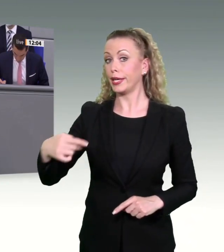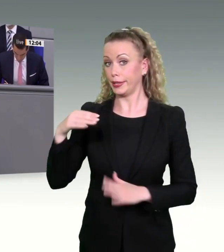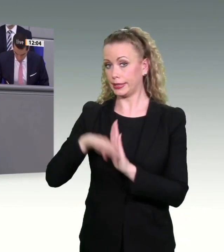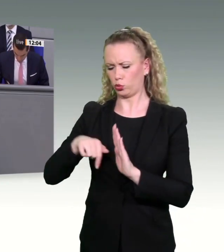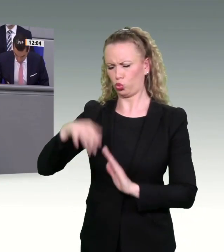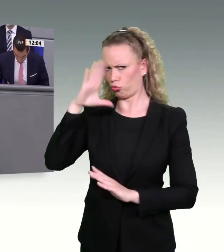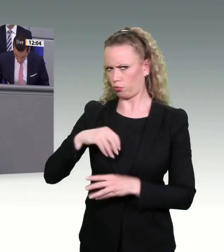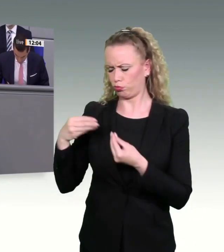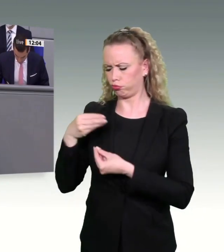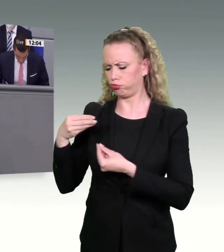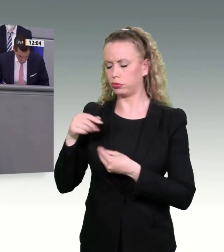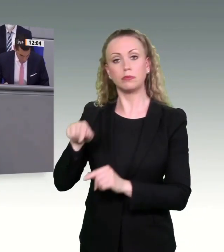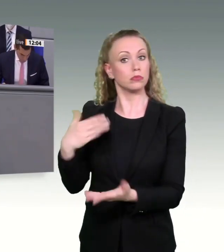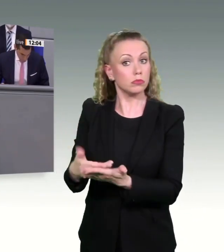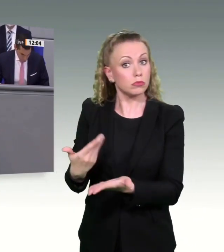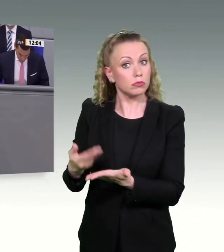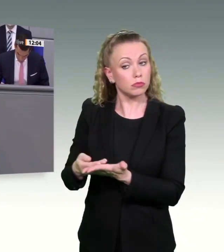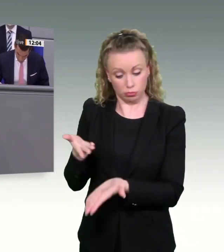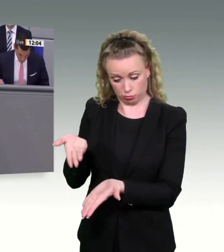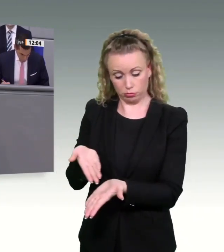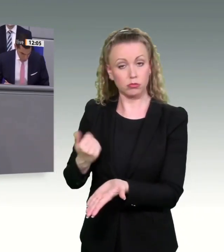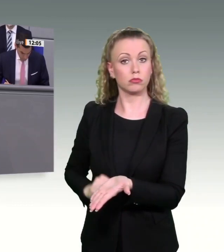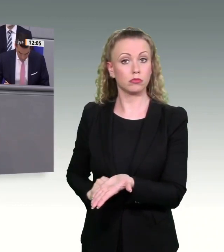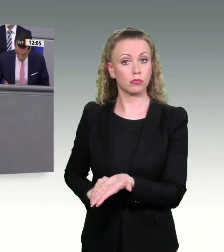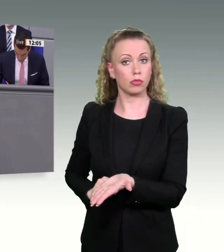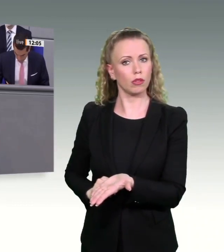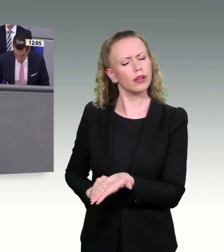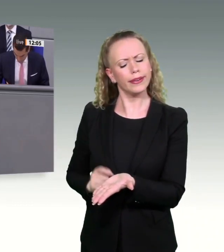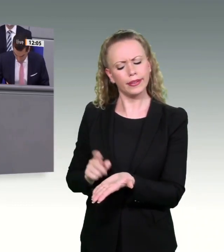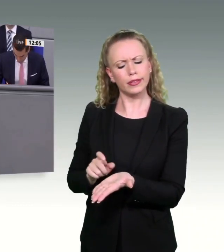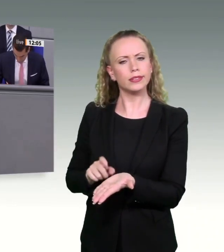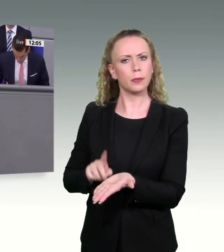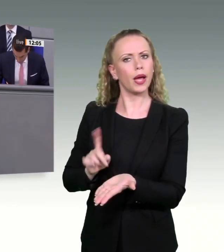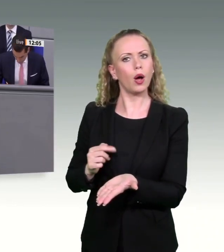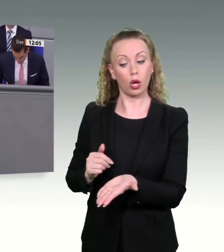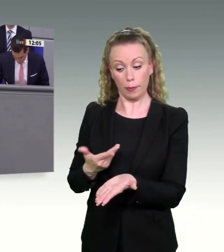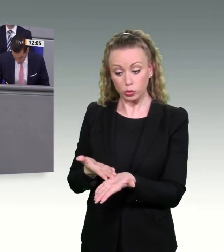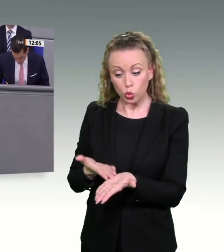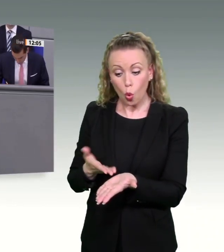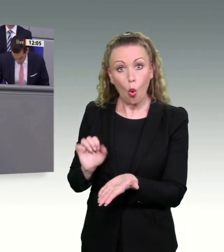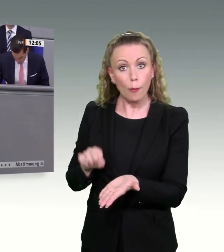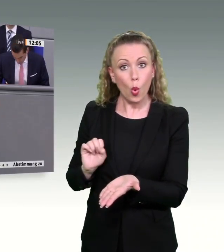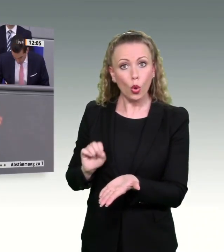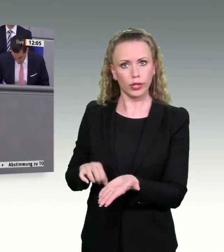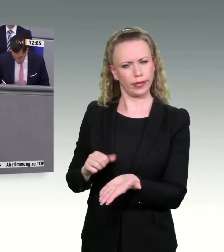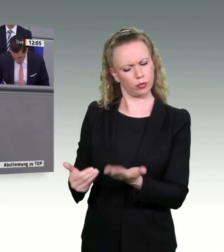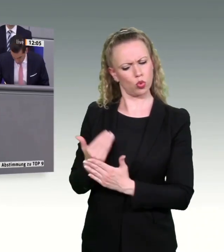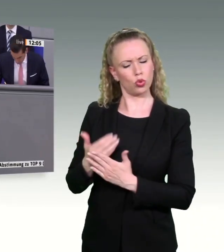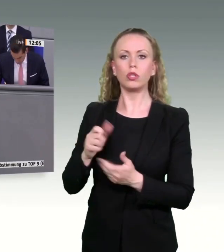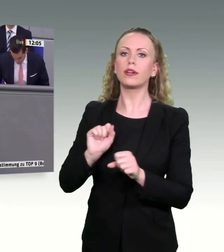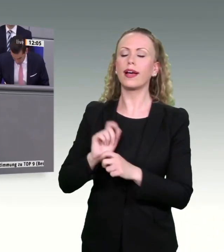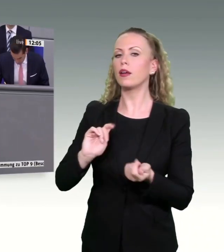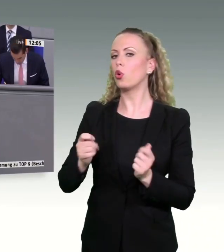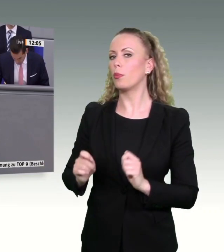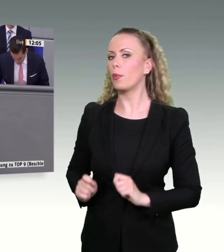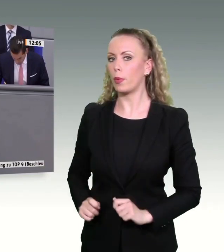diskutieren würden, beweist das. Es beweist aber auch, und es ist dafür eine Blaupause, was alles möglich ist, was wir umsetzen können. Einmal bei